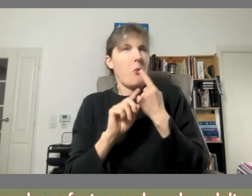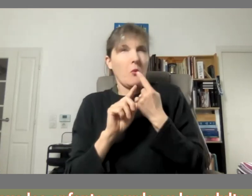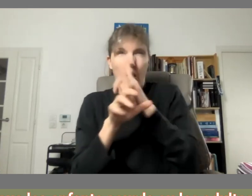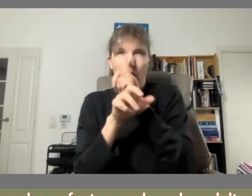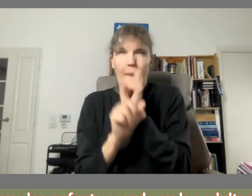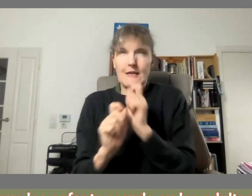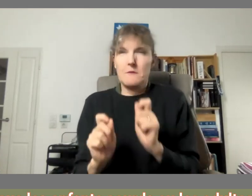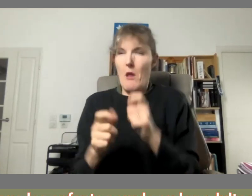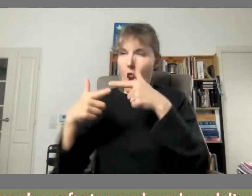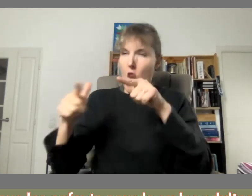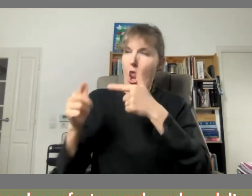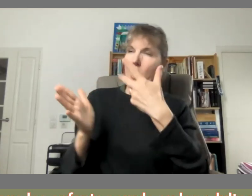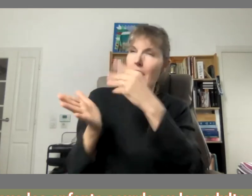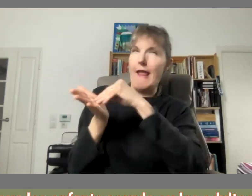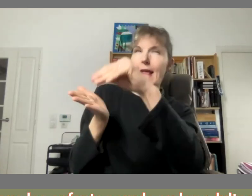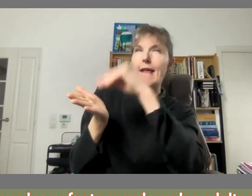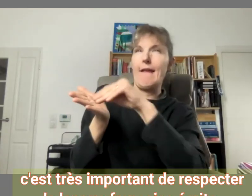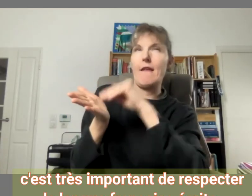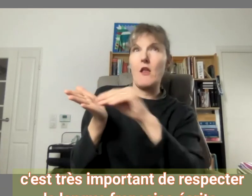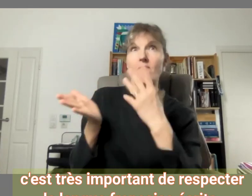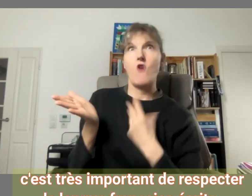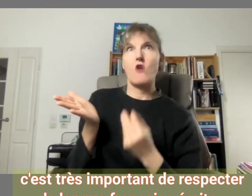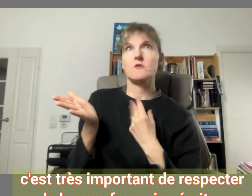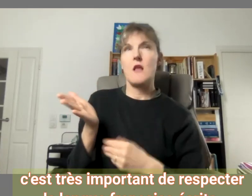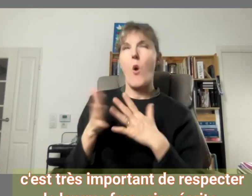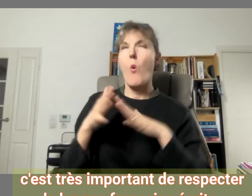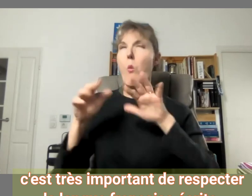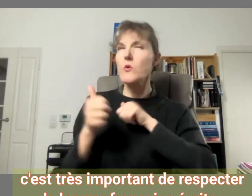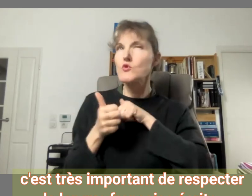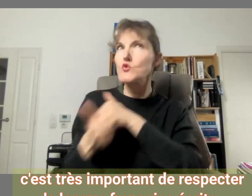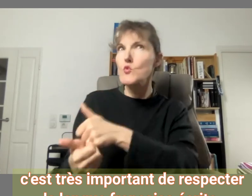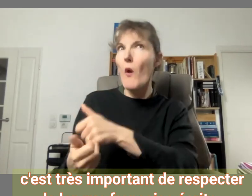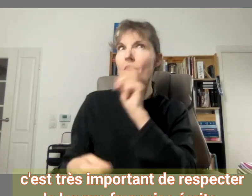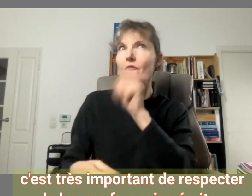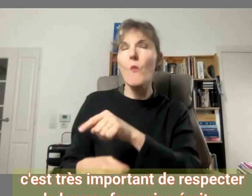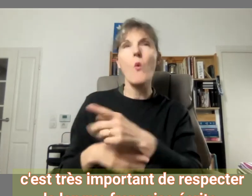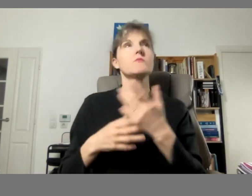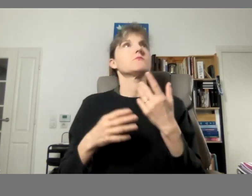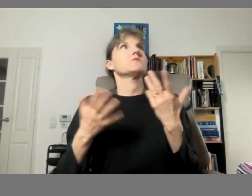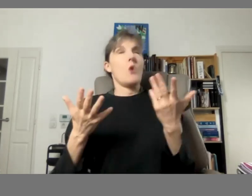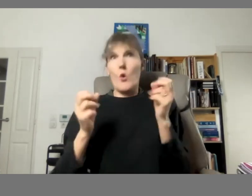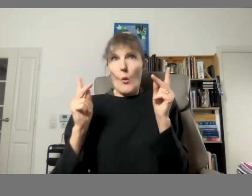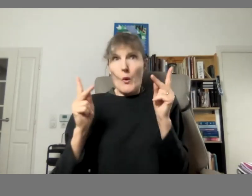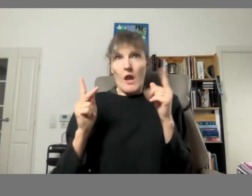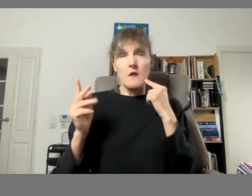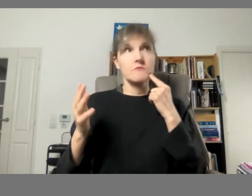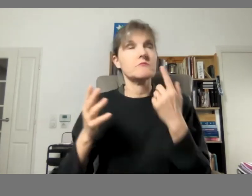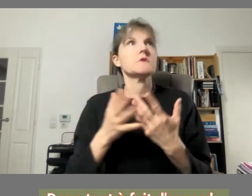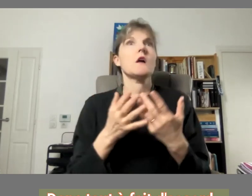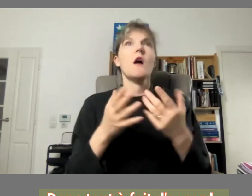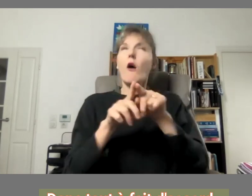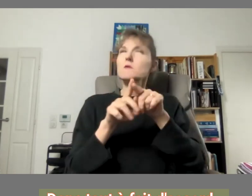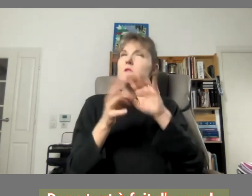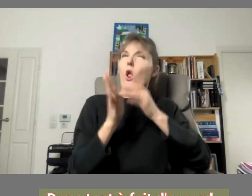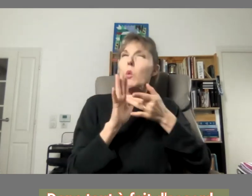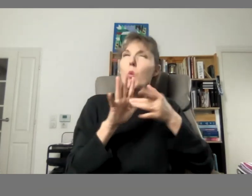enfants sourds ou les adultes sourds c'est très important de respecter la langue française écrite donc ça tout à fait d'accord